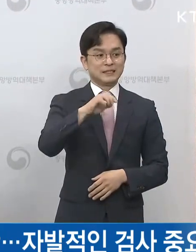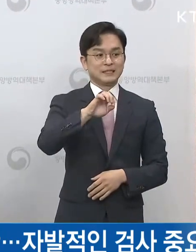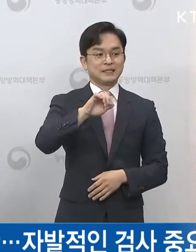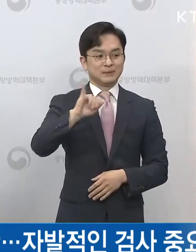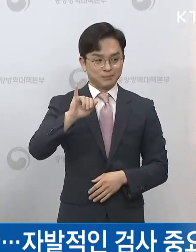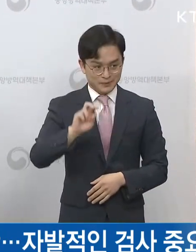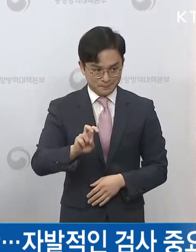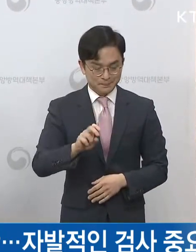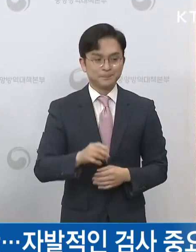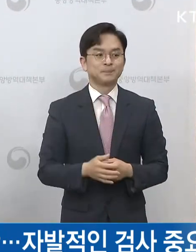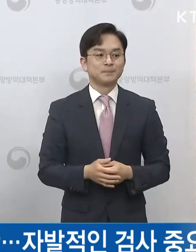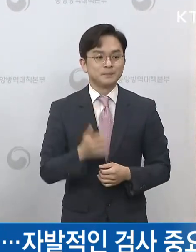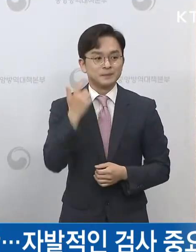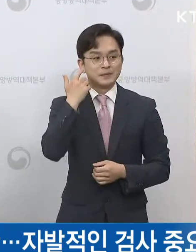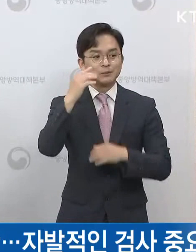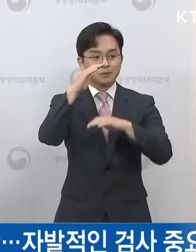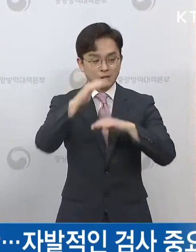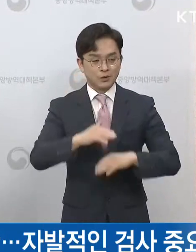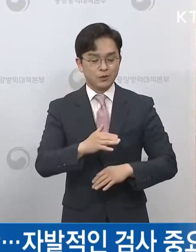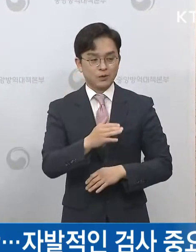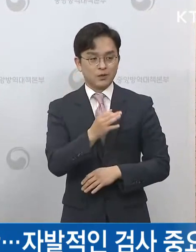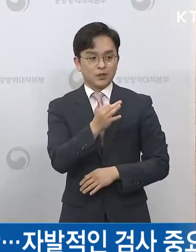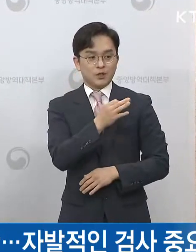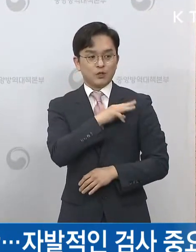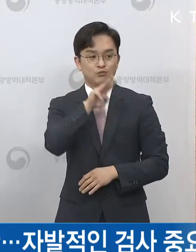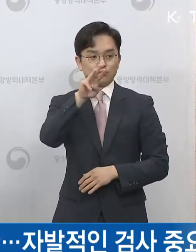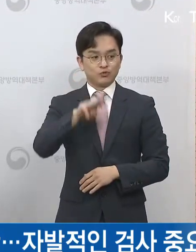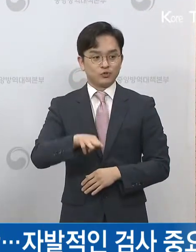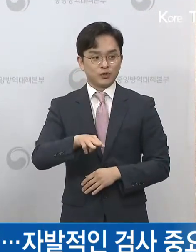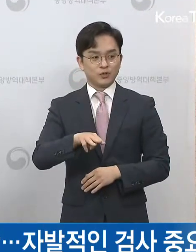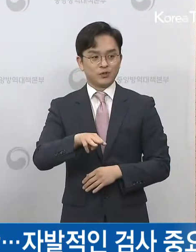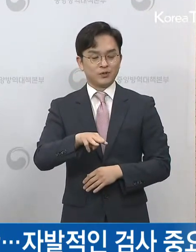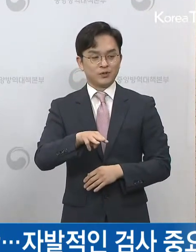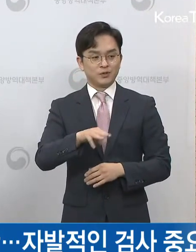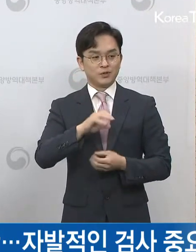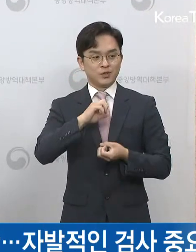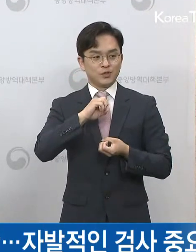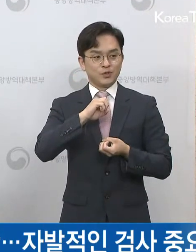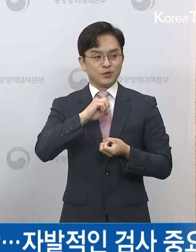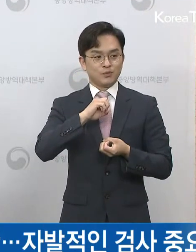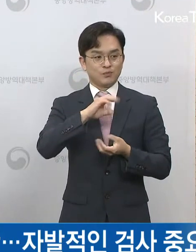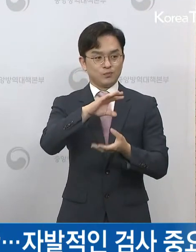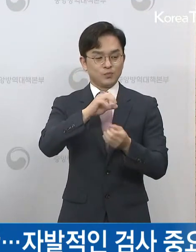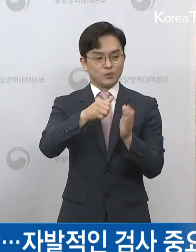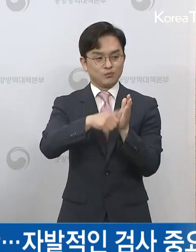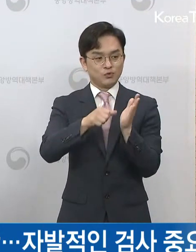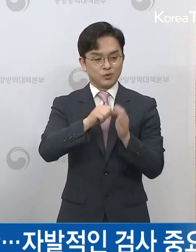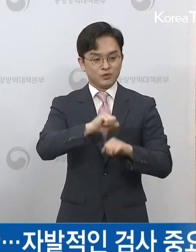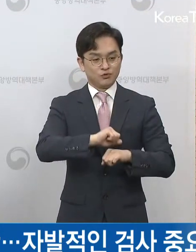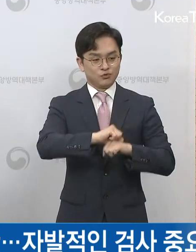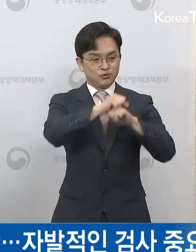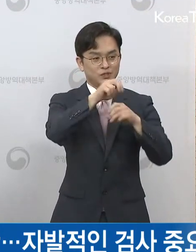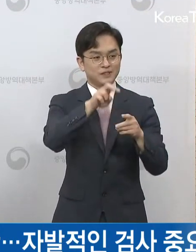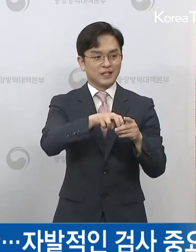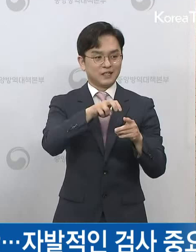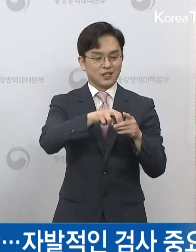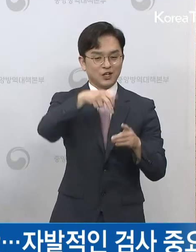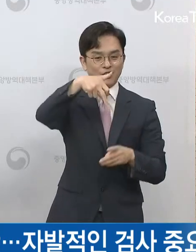부천의 물류센터 관련해서 혹시 처음 확인된